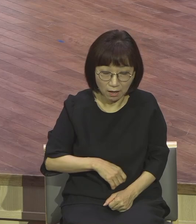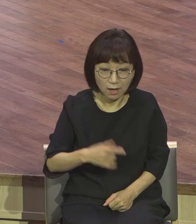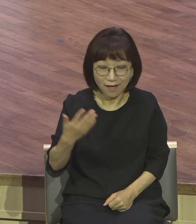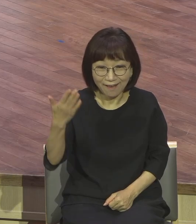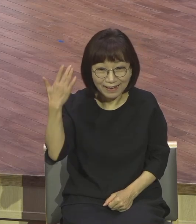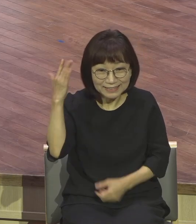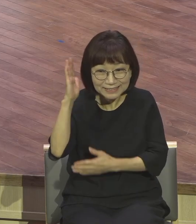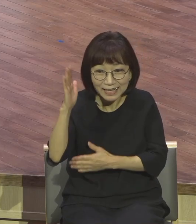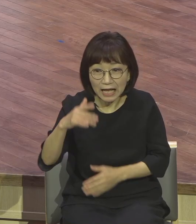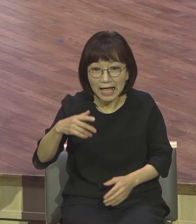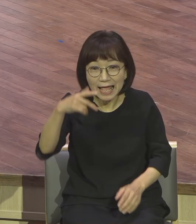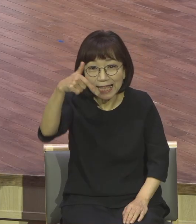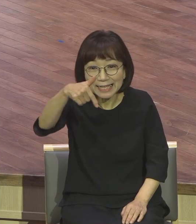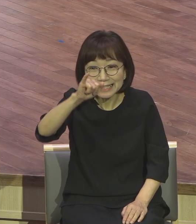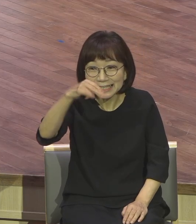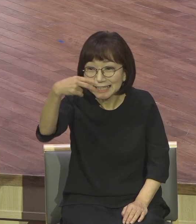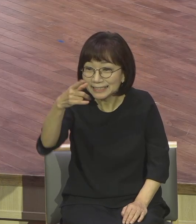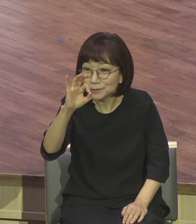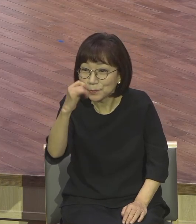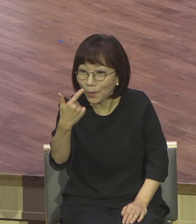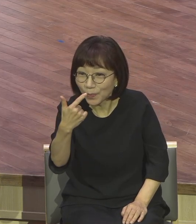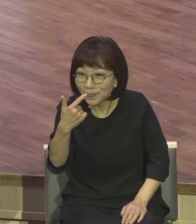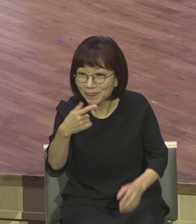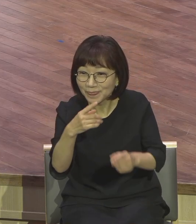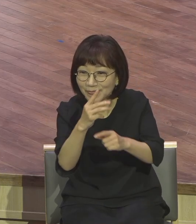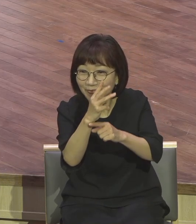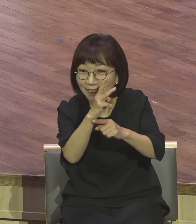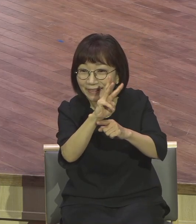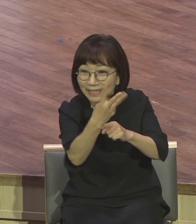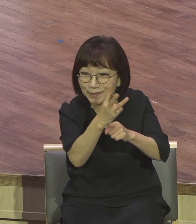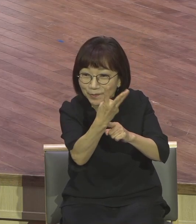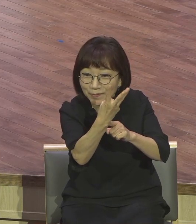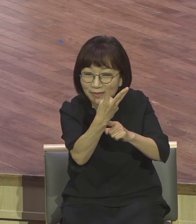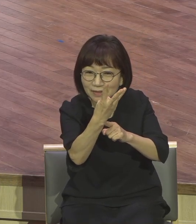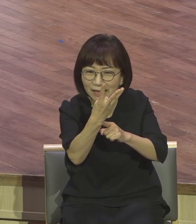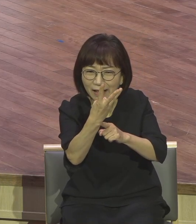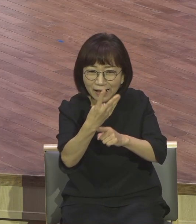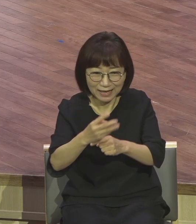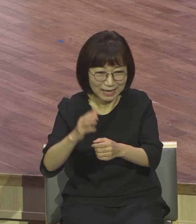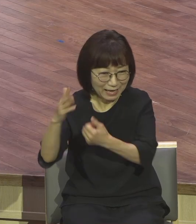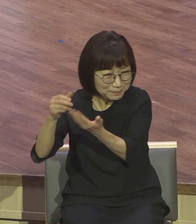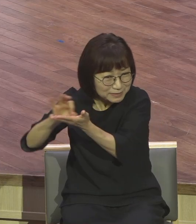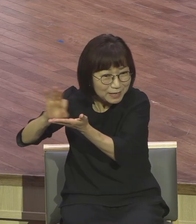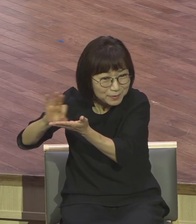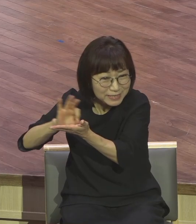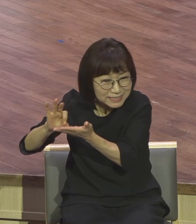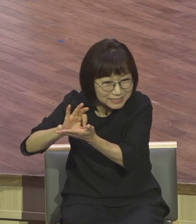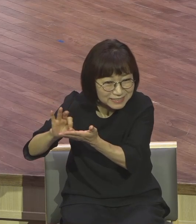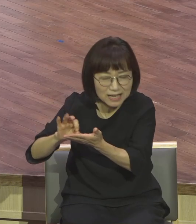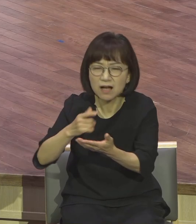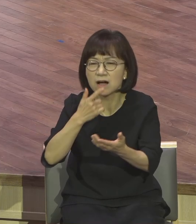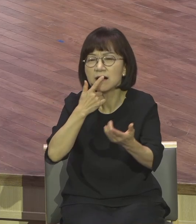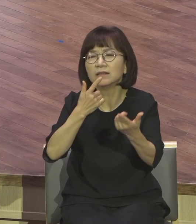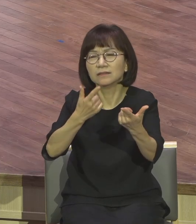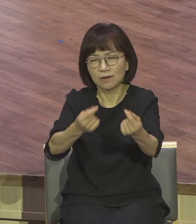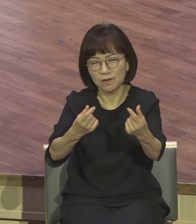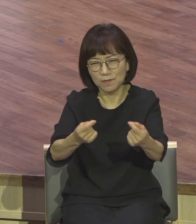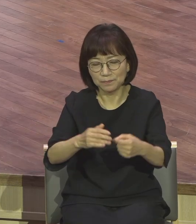여러분 하나님이 약한 자 없는 자 어부들 데리고 세금을 하셨어요 예수님은 우리 같은 사람들 데리고